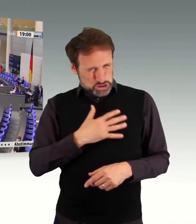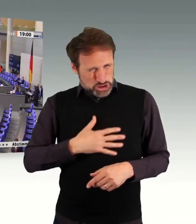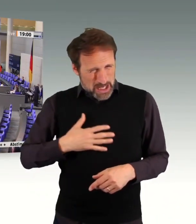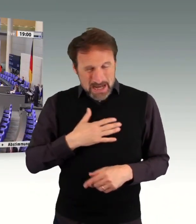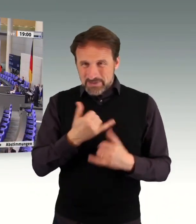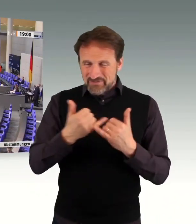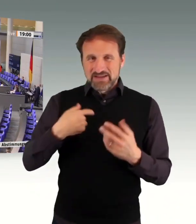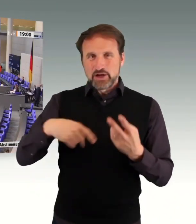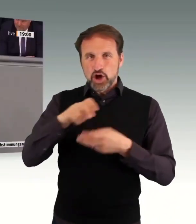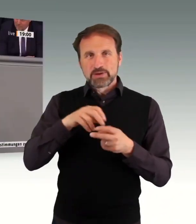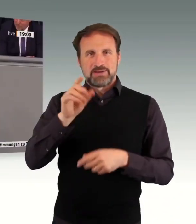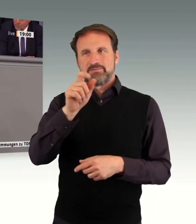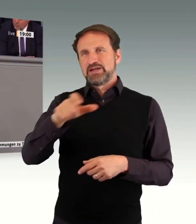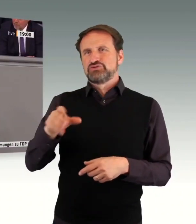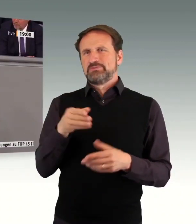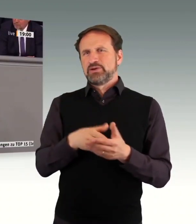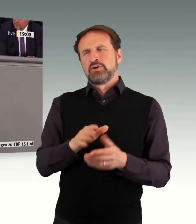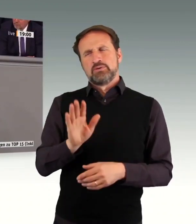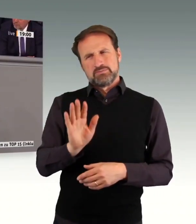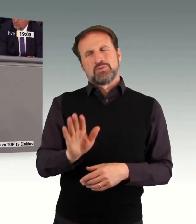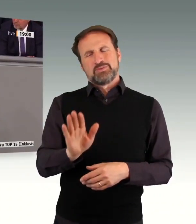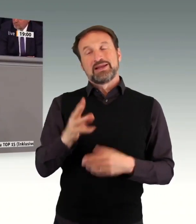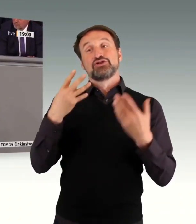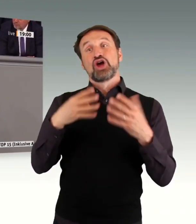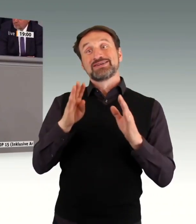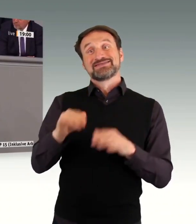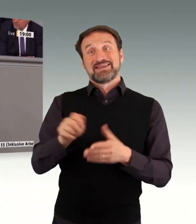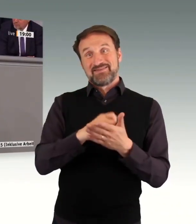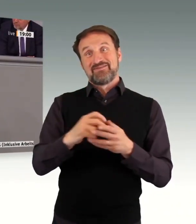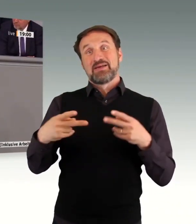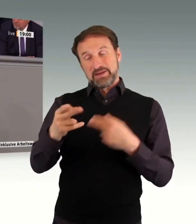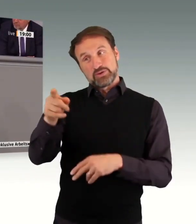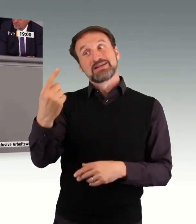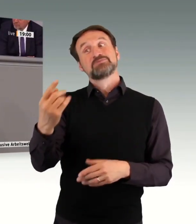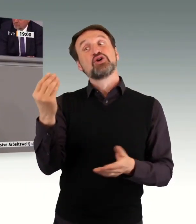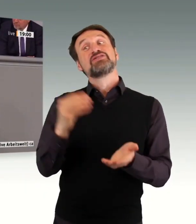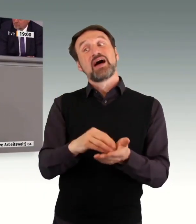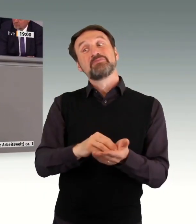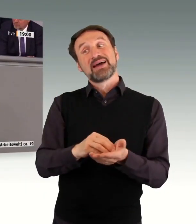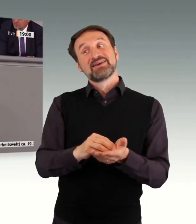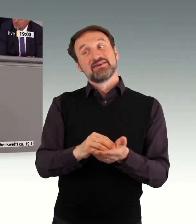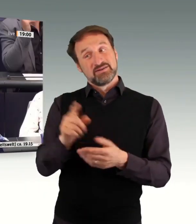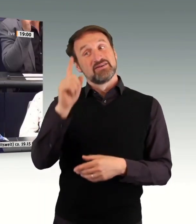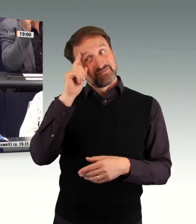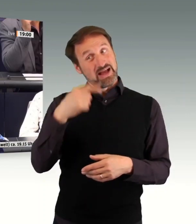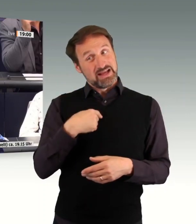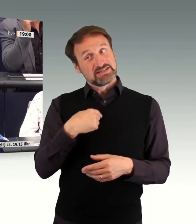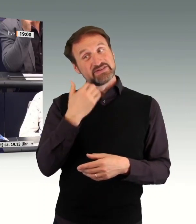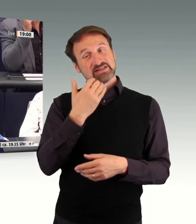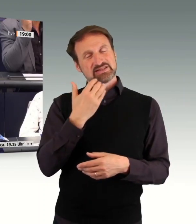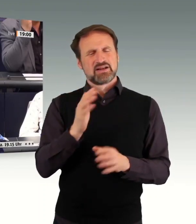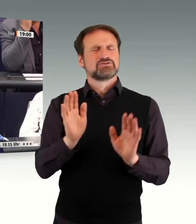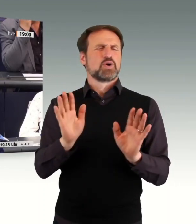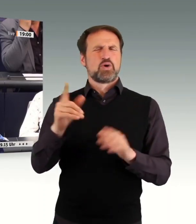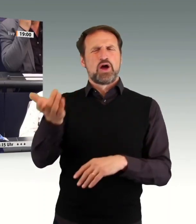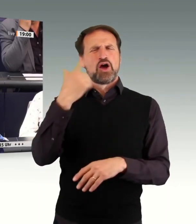tatsächlich vielleicht sparen können. Sie waren in der 19. Wahlperiode auch schon dabei. Sie wissen, wovon ich rede. Aber wir kommen zu den Anträgen der Linken und der Union, die